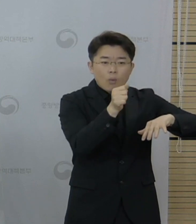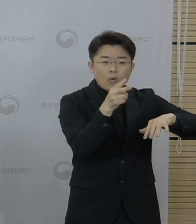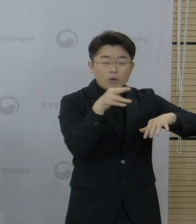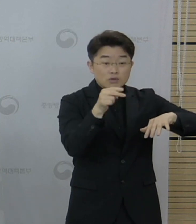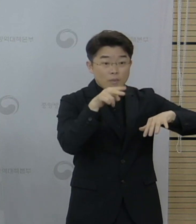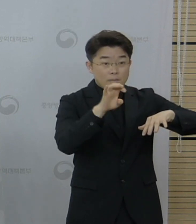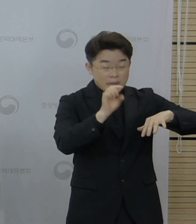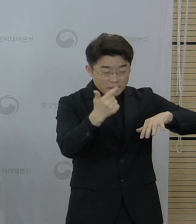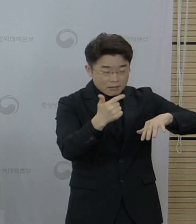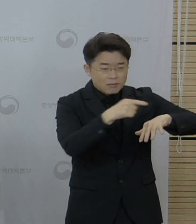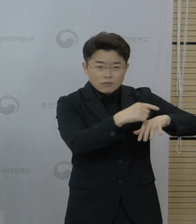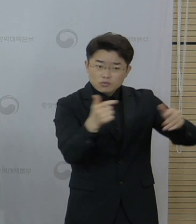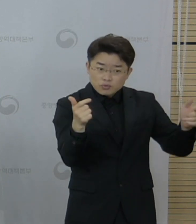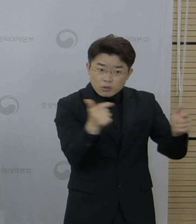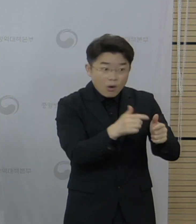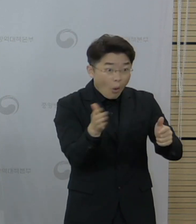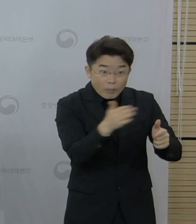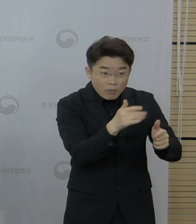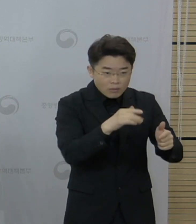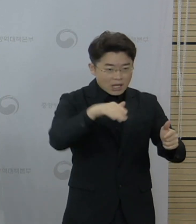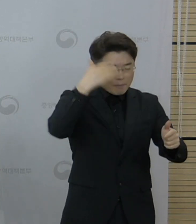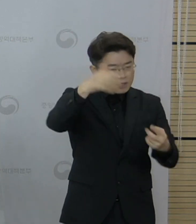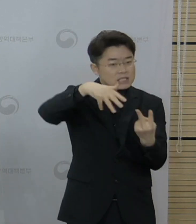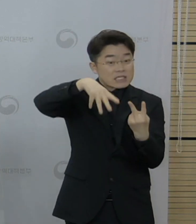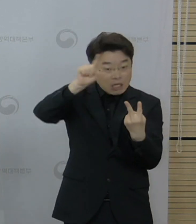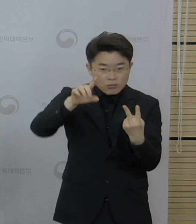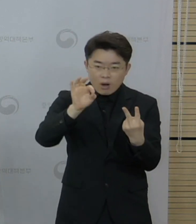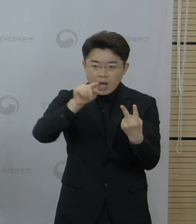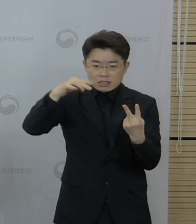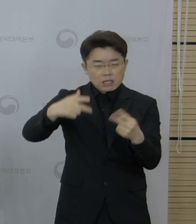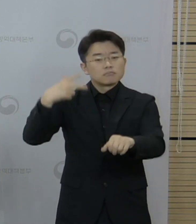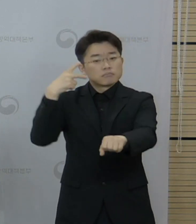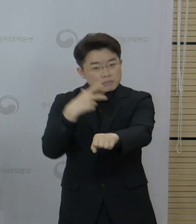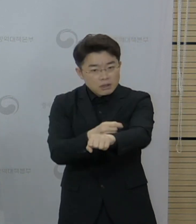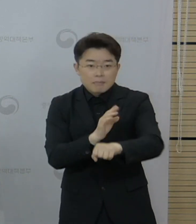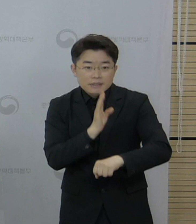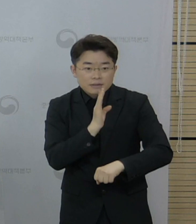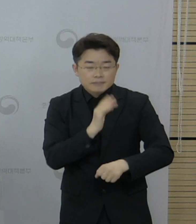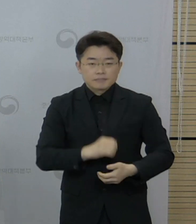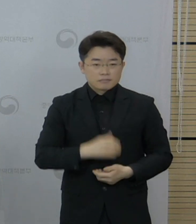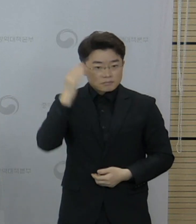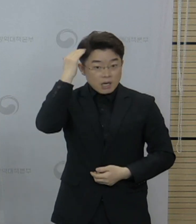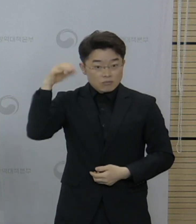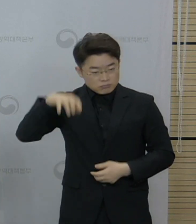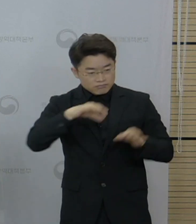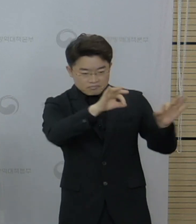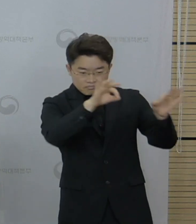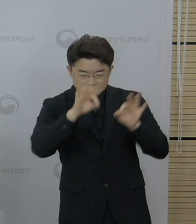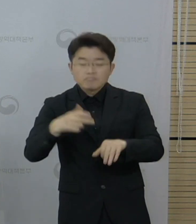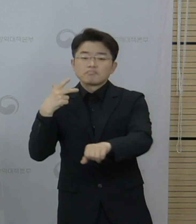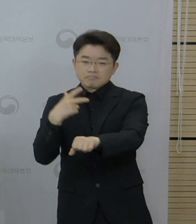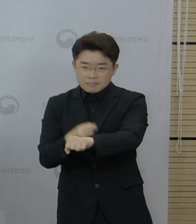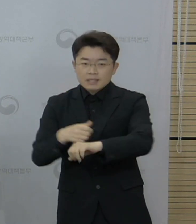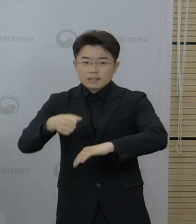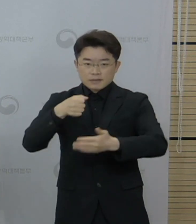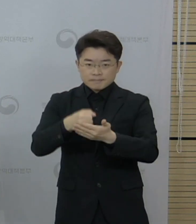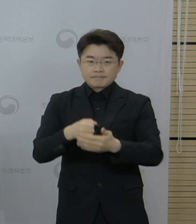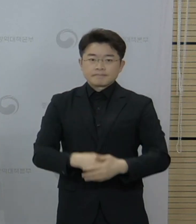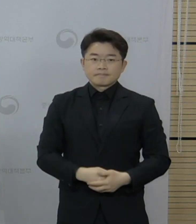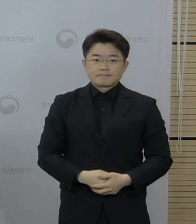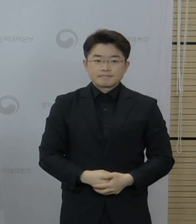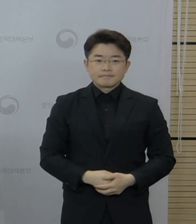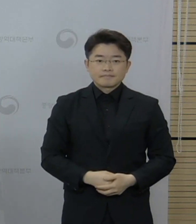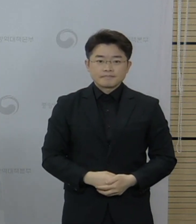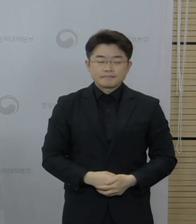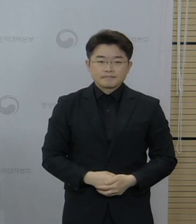경우에 한해서 2차 접종을 진행하는 걸로 전문위원회에서는 결정한 걸로 이해하고 있습니다. 이상입니다.